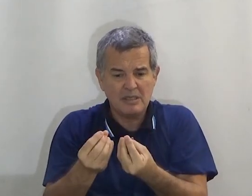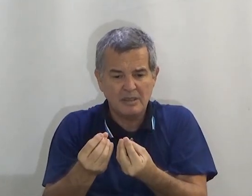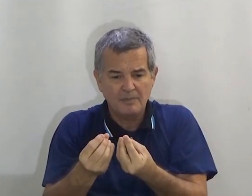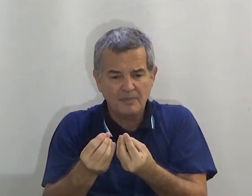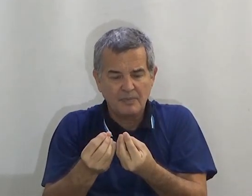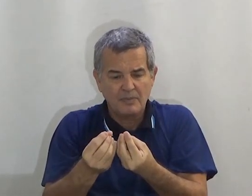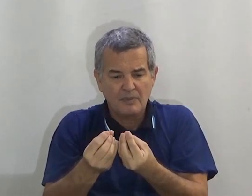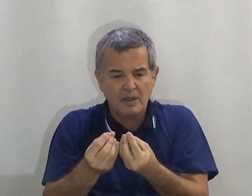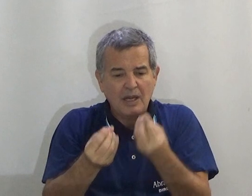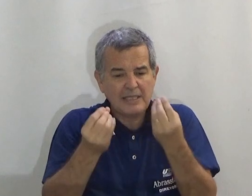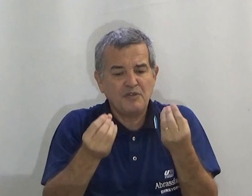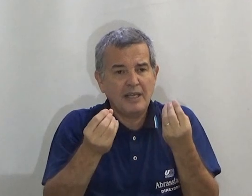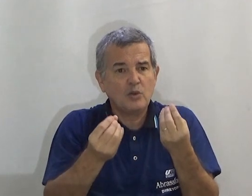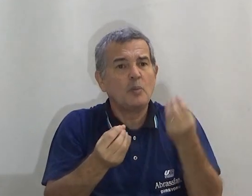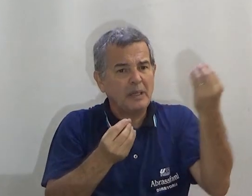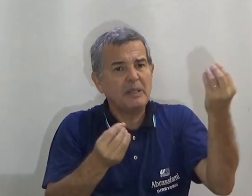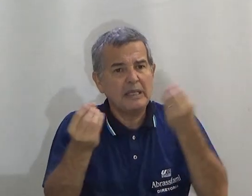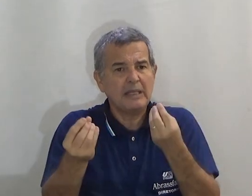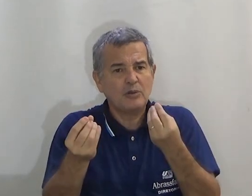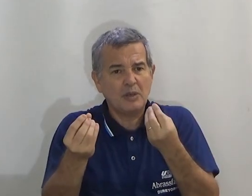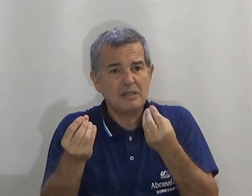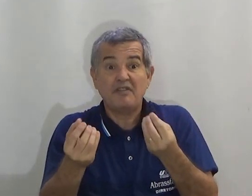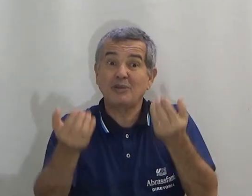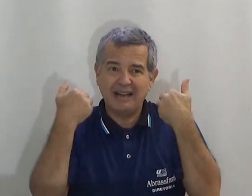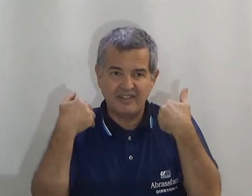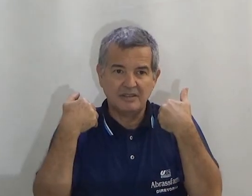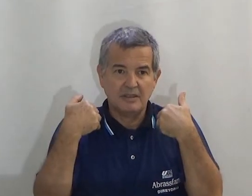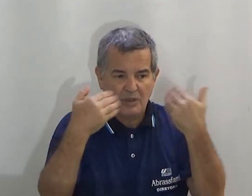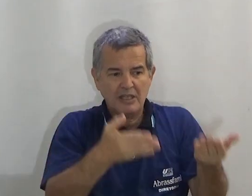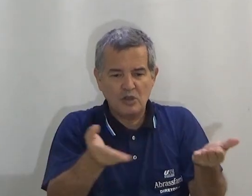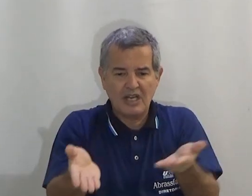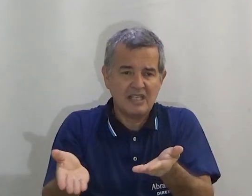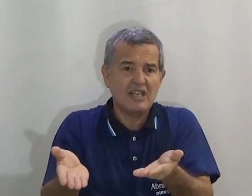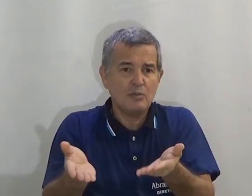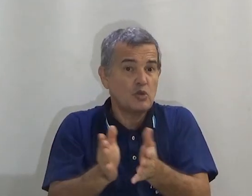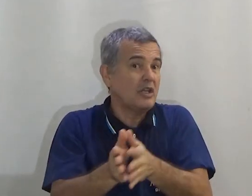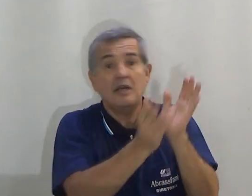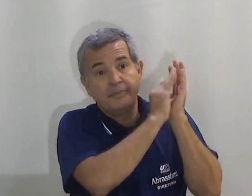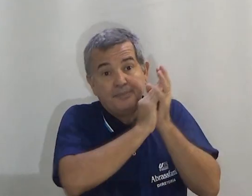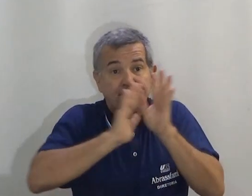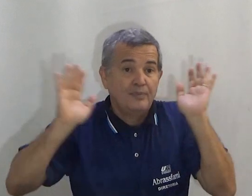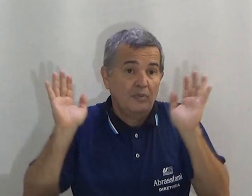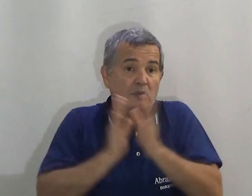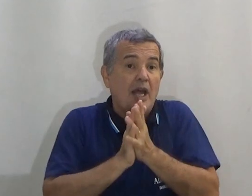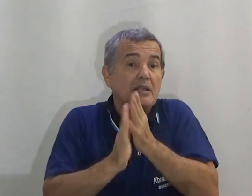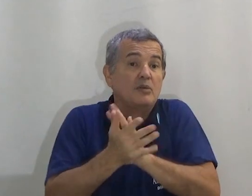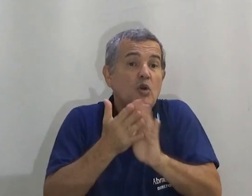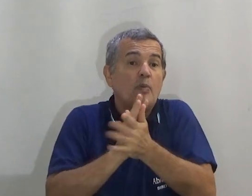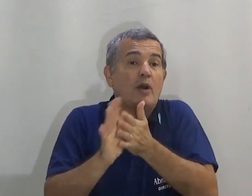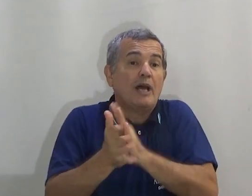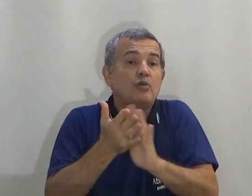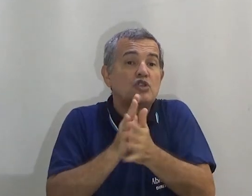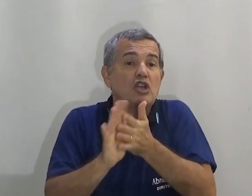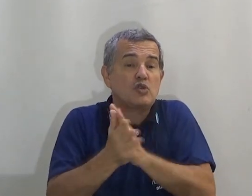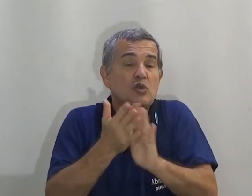de livros. Classificador para ambiente e natureza. Faltava. Porque aí nós já inserimos. Só que ainda não